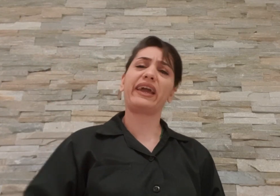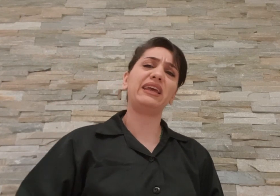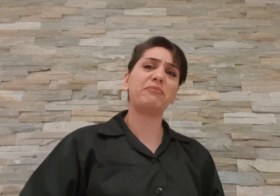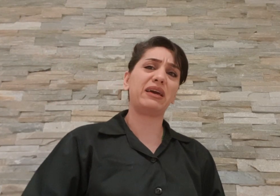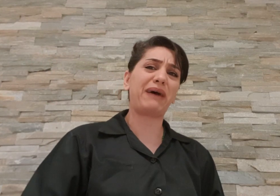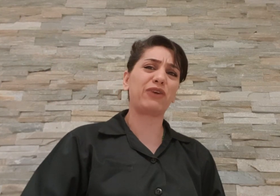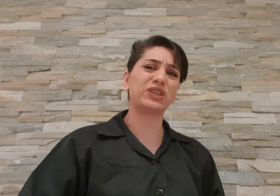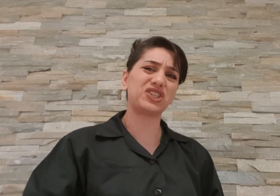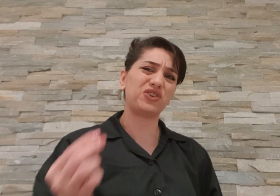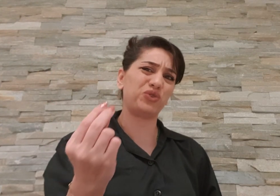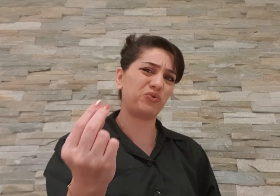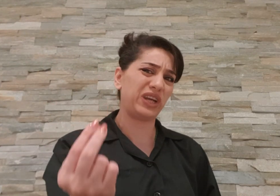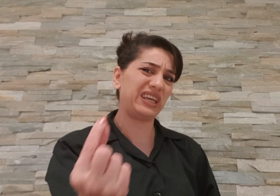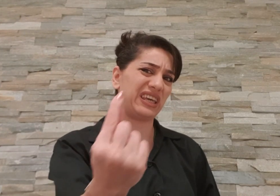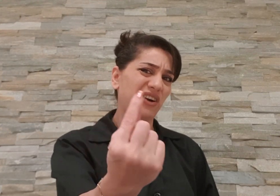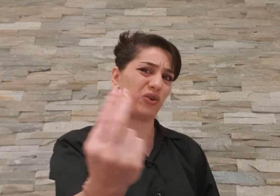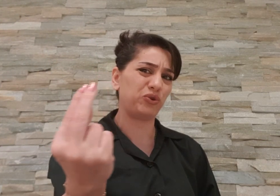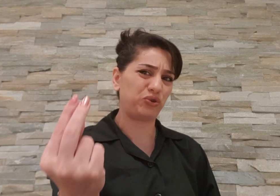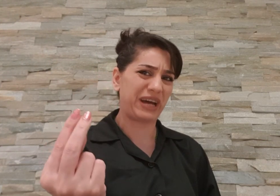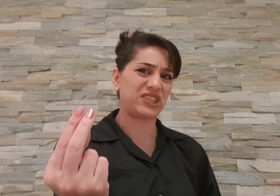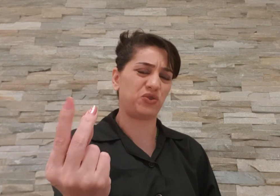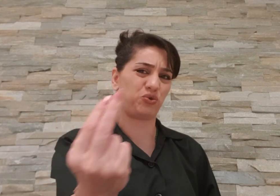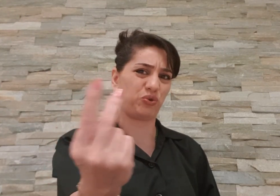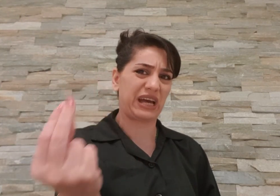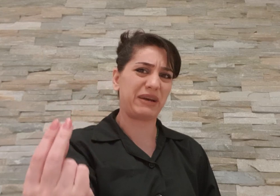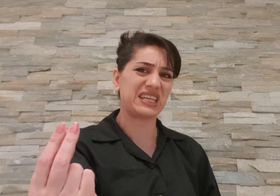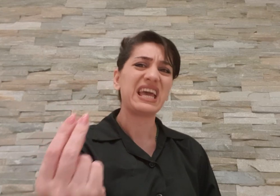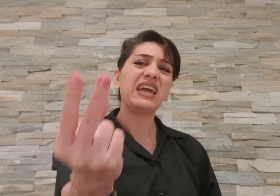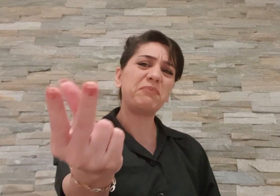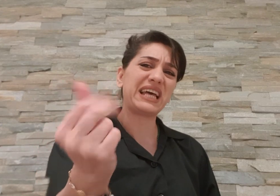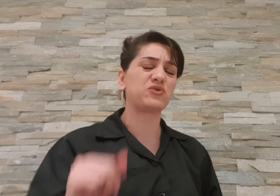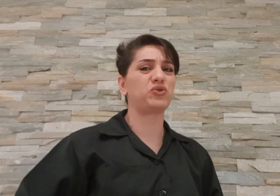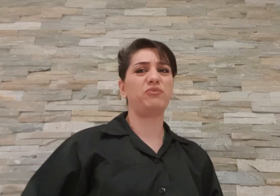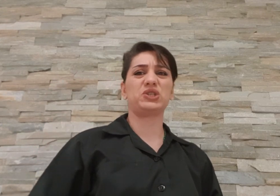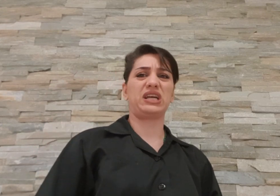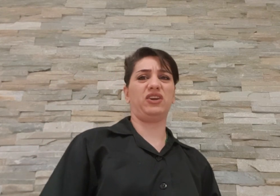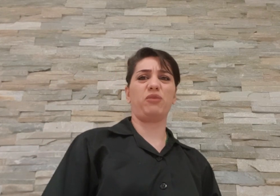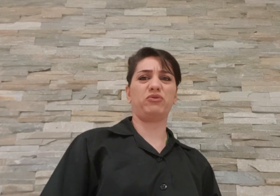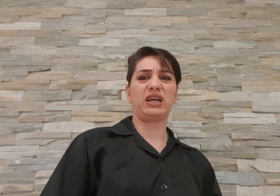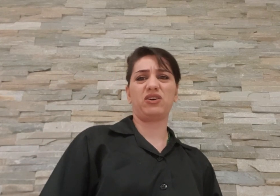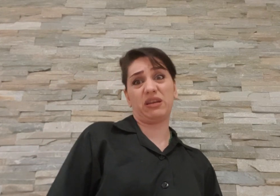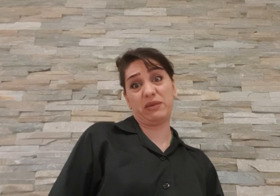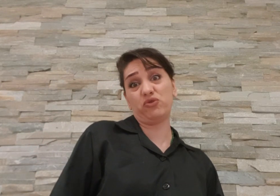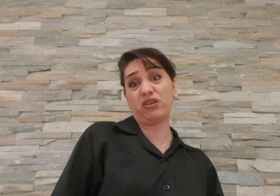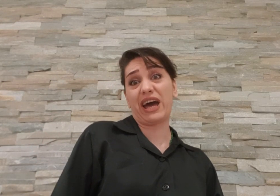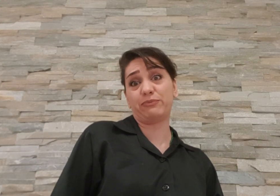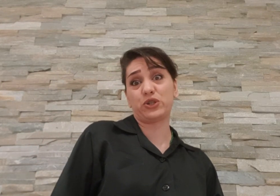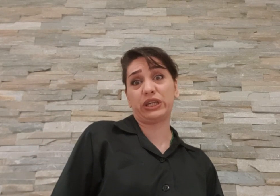خیلی هم مهم برخود که چرا توی خونه این که یه خانم و دوتا بچه دوتا دختر بچه هست این پدستوخته ها میشینن نگاه میکنن که آدم نمیتونه راحت باشه